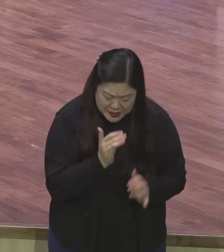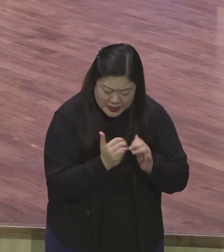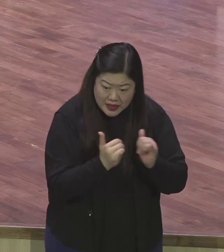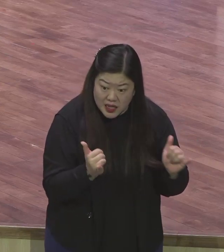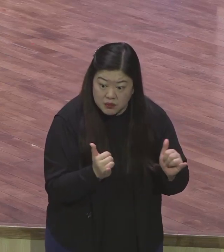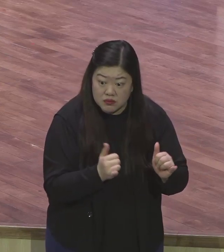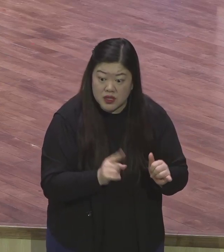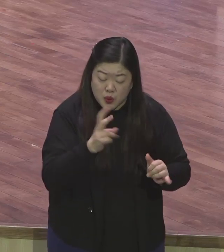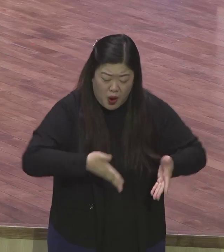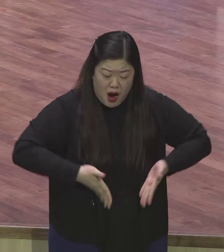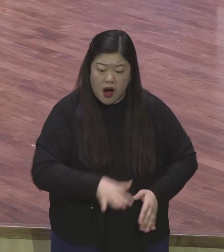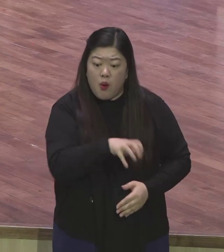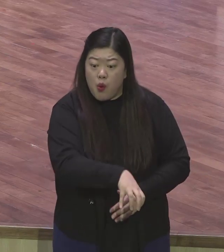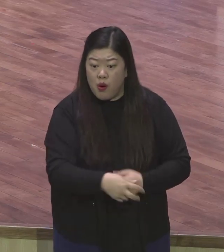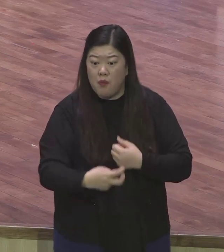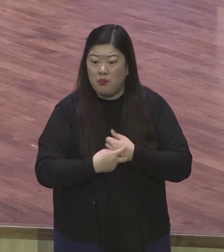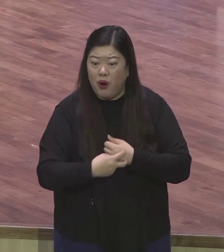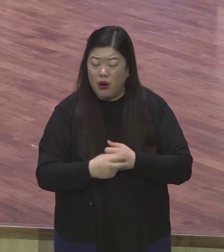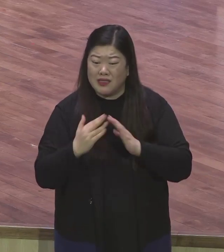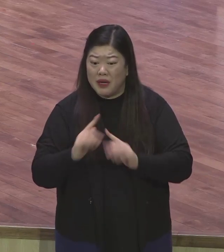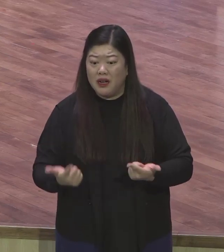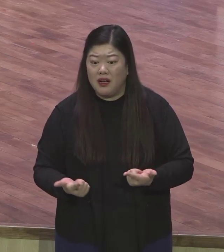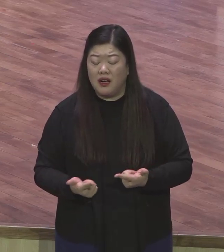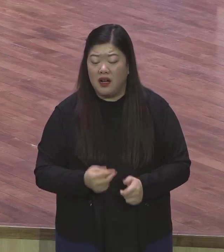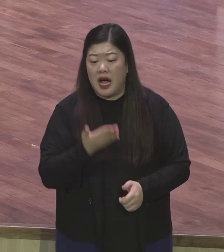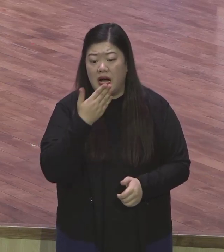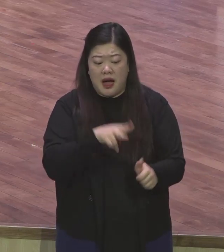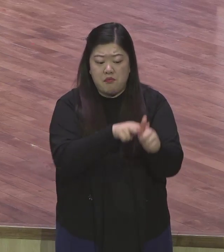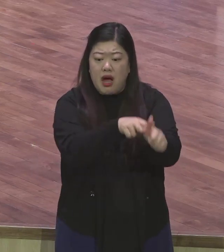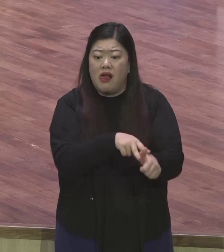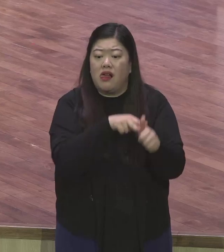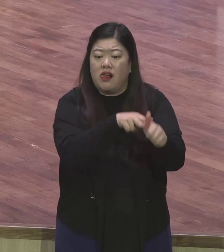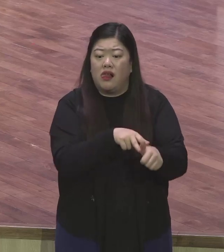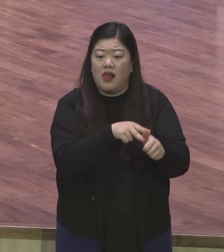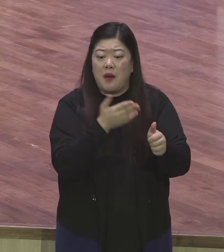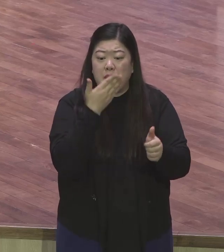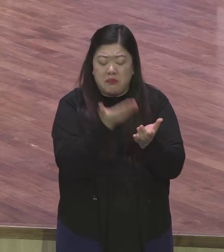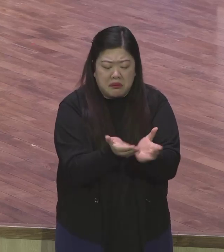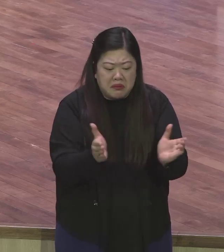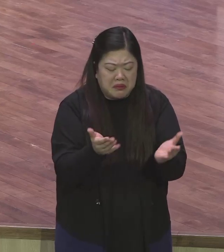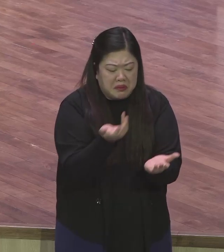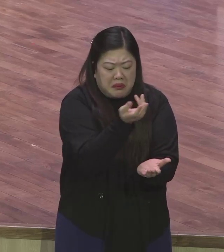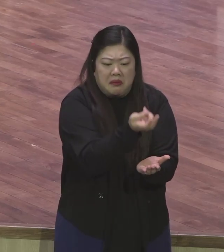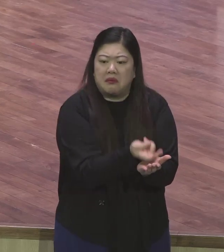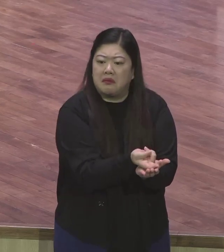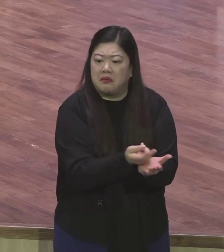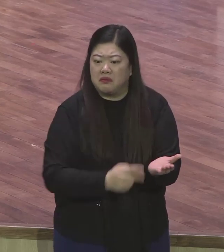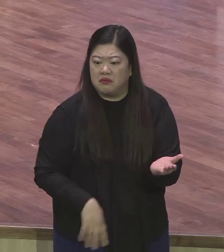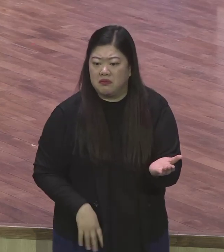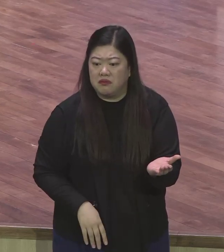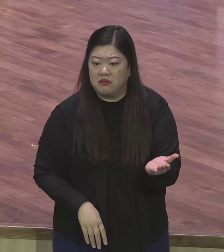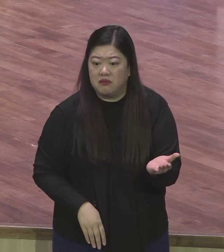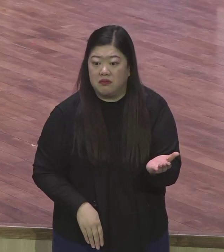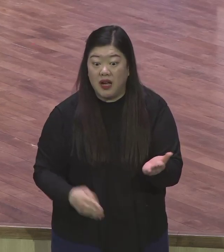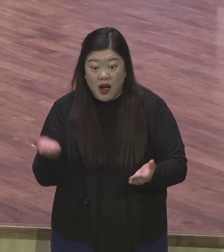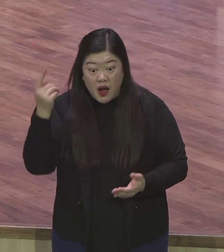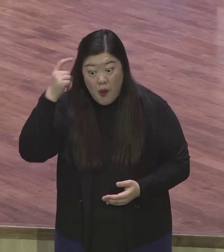짐승이 사는 짐승이 있는 방에서 태어났어요 왜냐 그 당시 여관이 명절이라 여관이